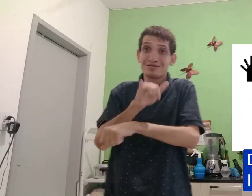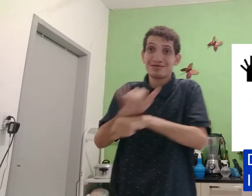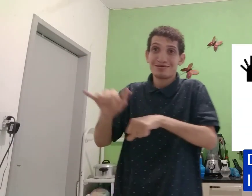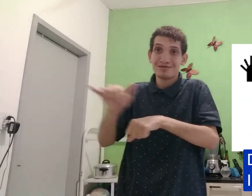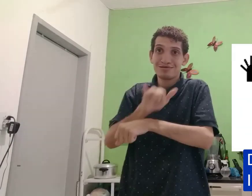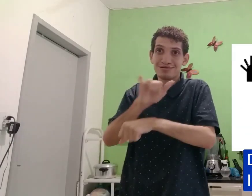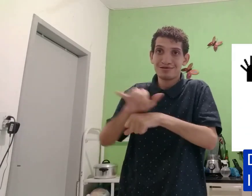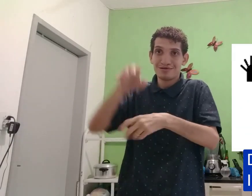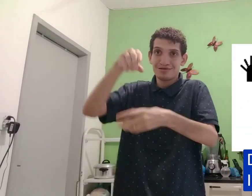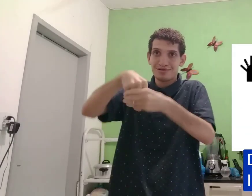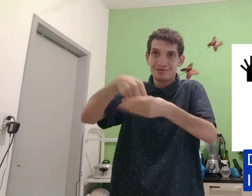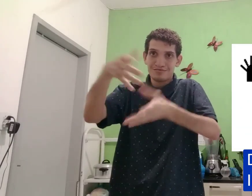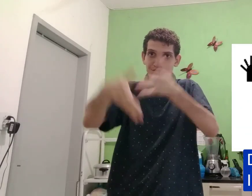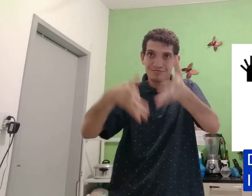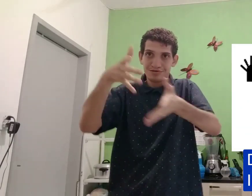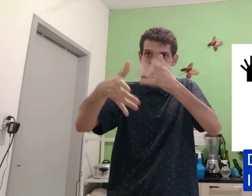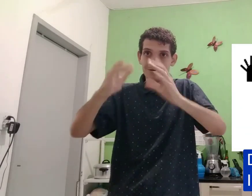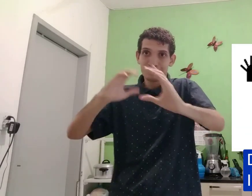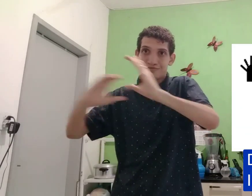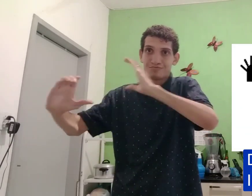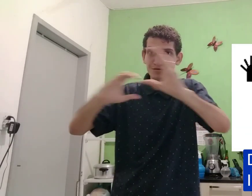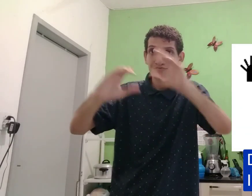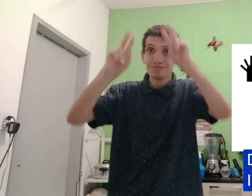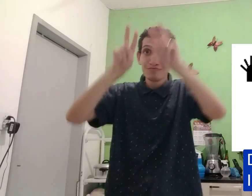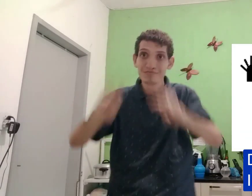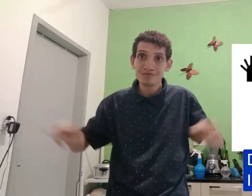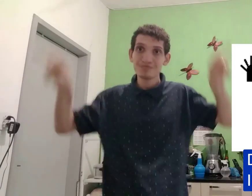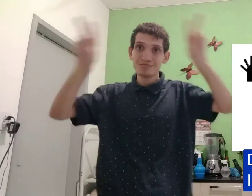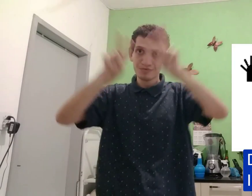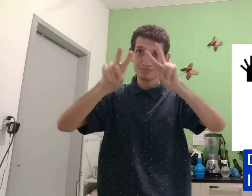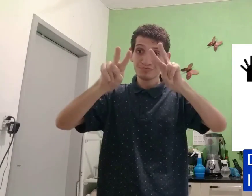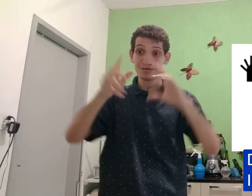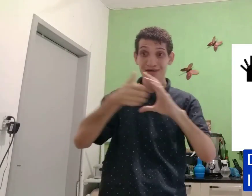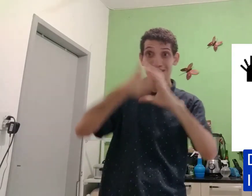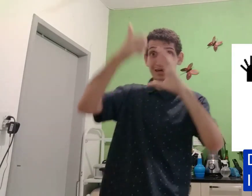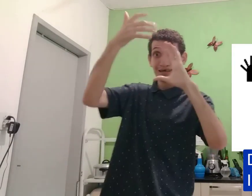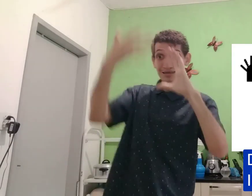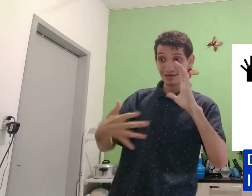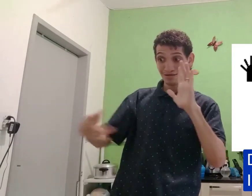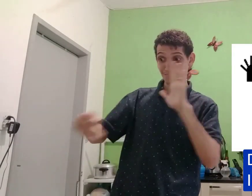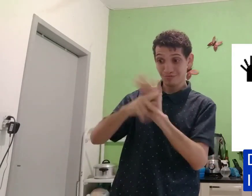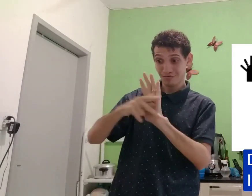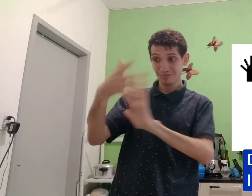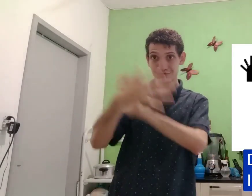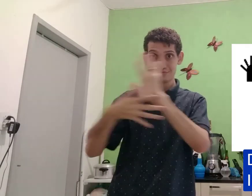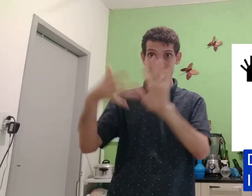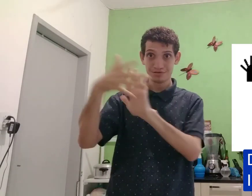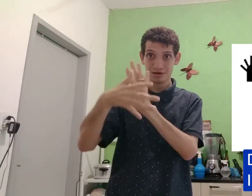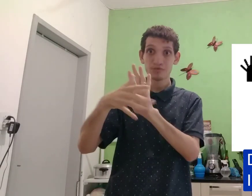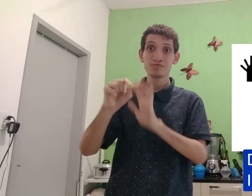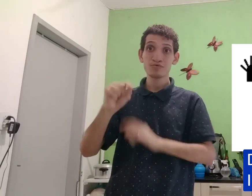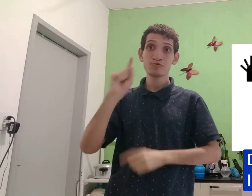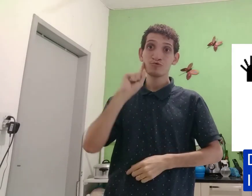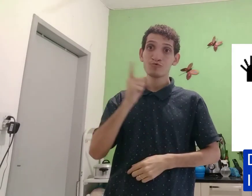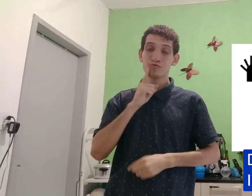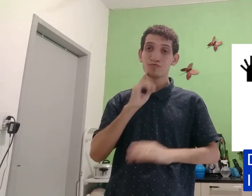Isso é estratégia dentro de dimensionais, comunicação visual, característica própria de